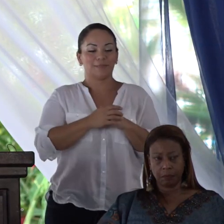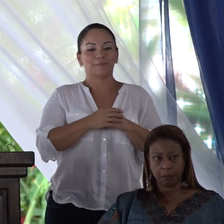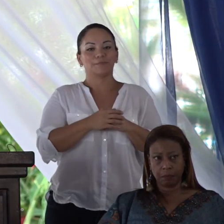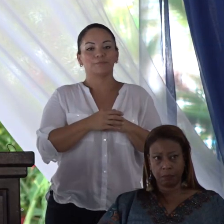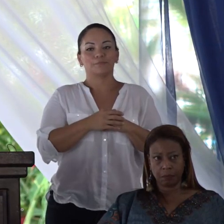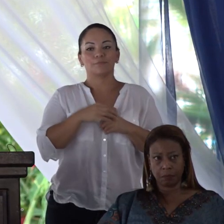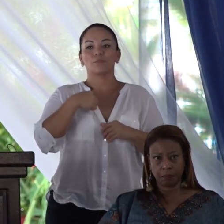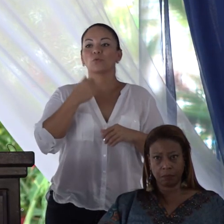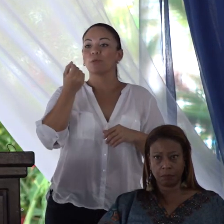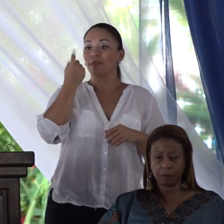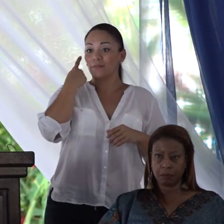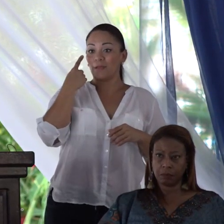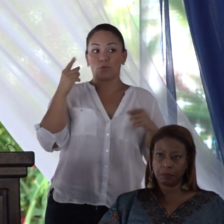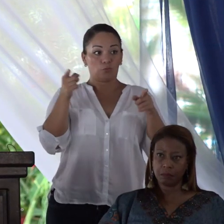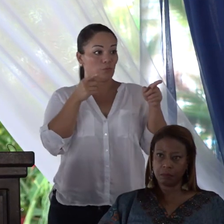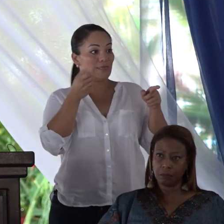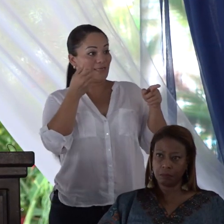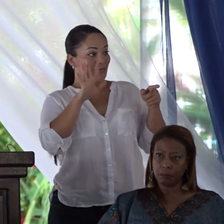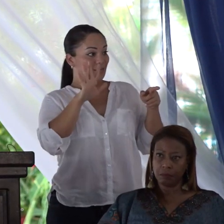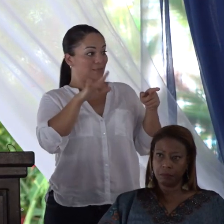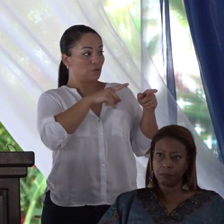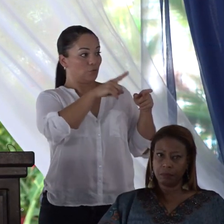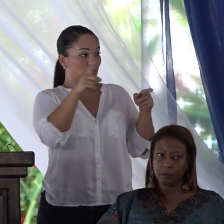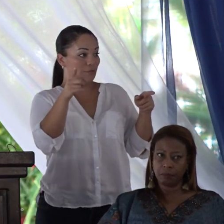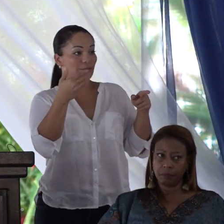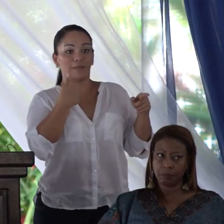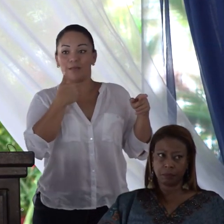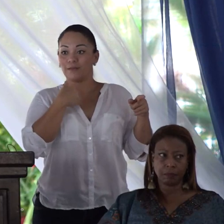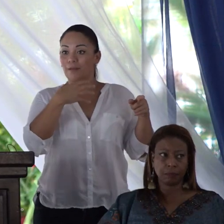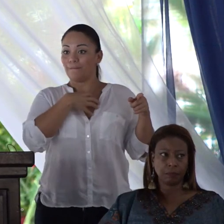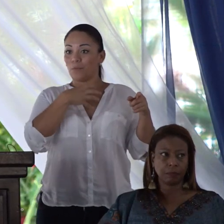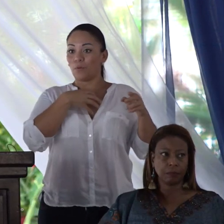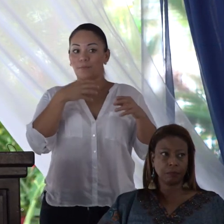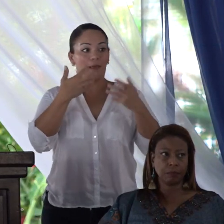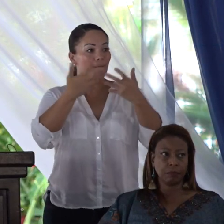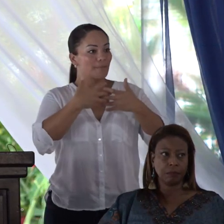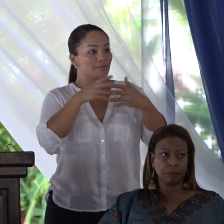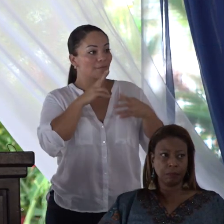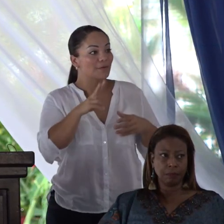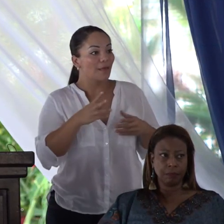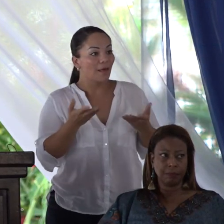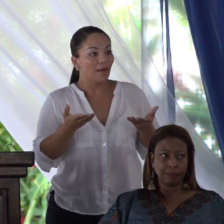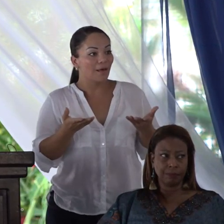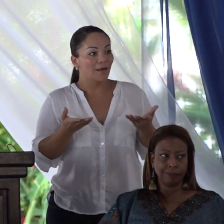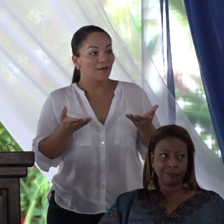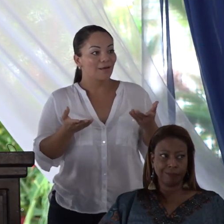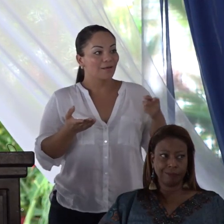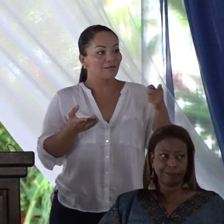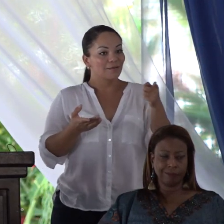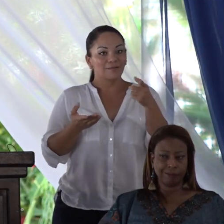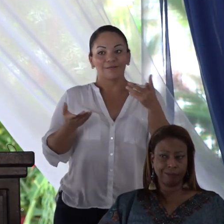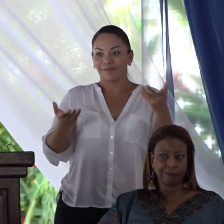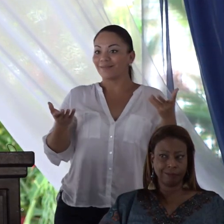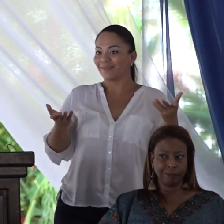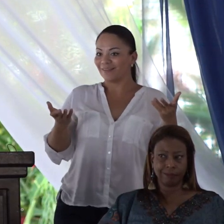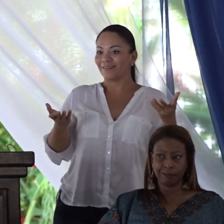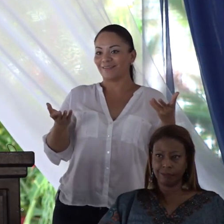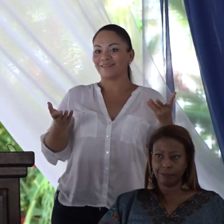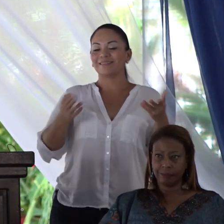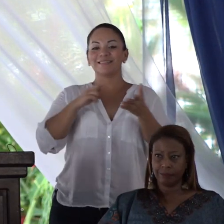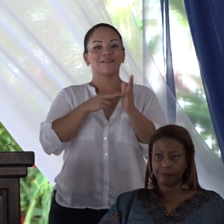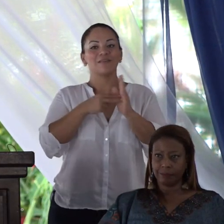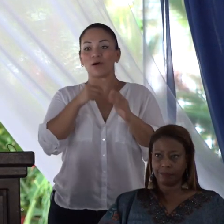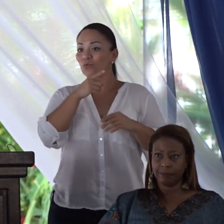Entiendo que 15 de ustedes ya tienen su propia empresa, es cierto. Ya no tienen que